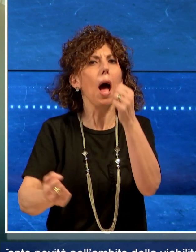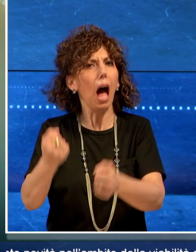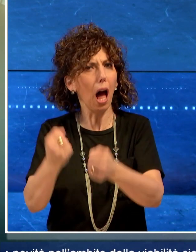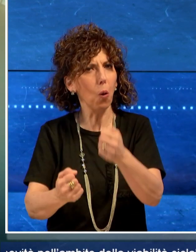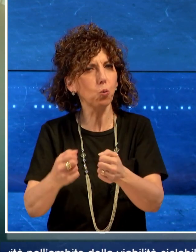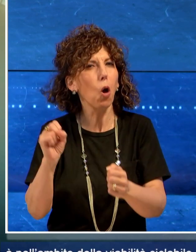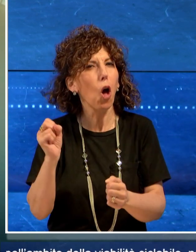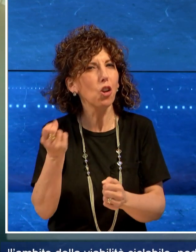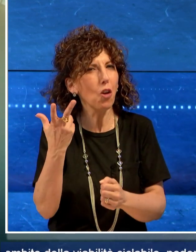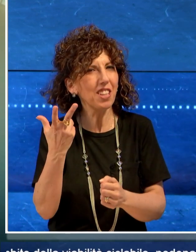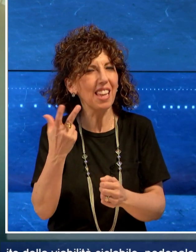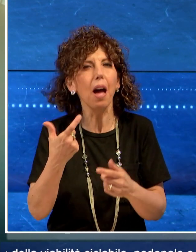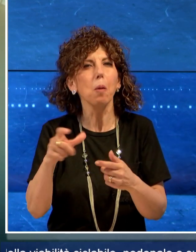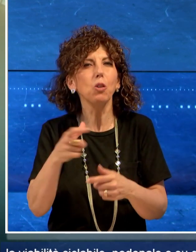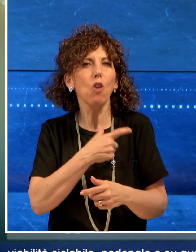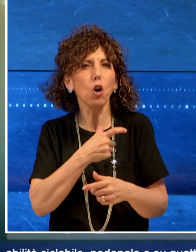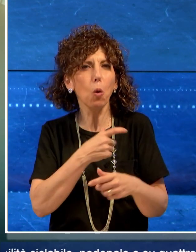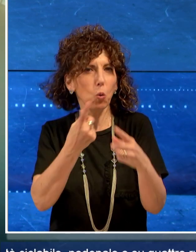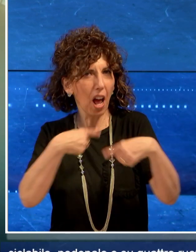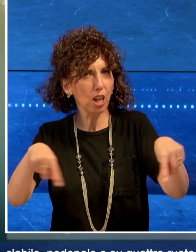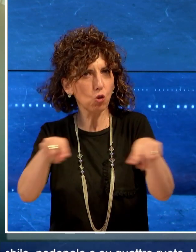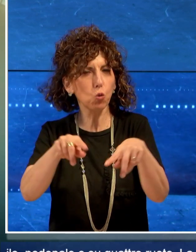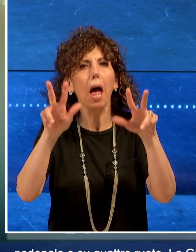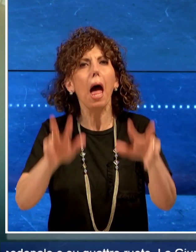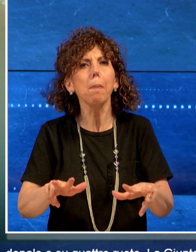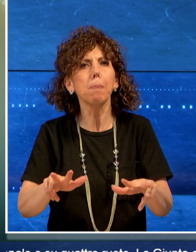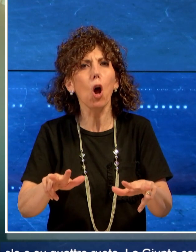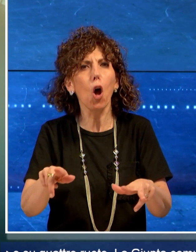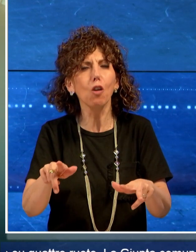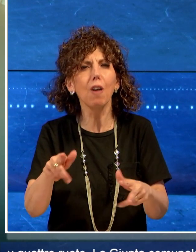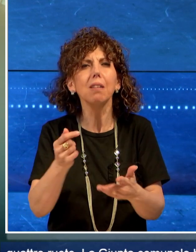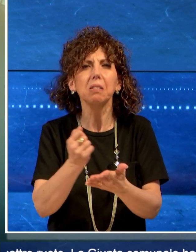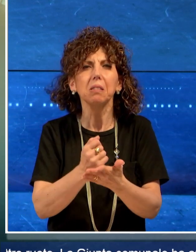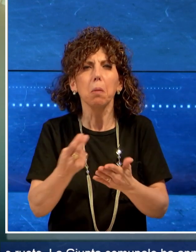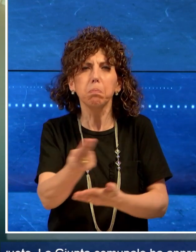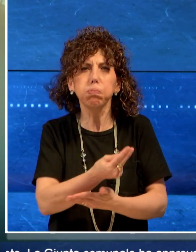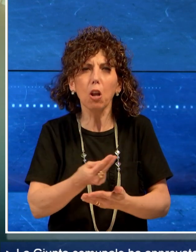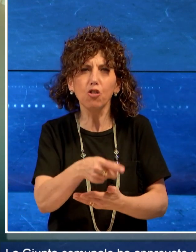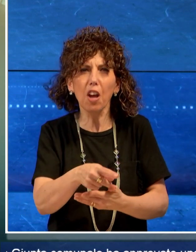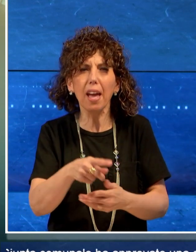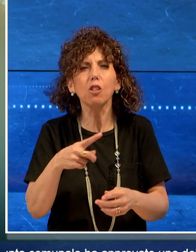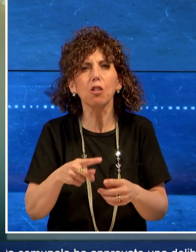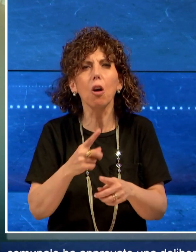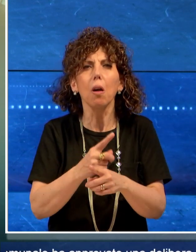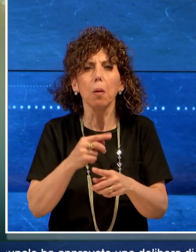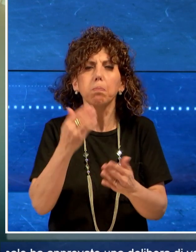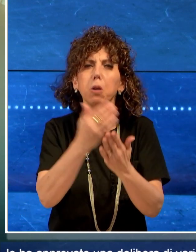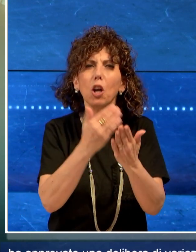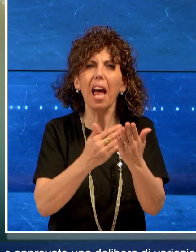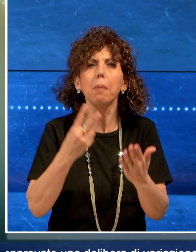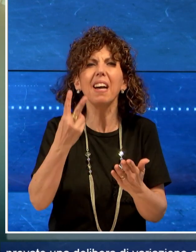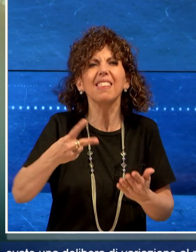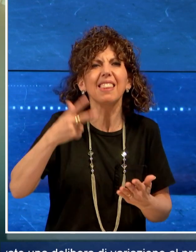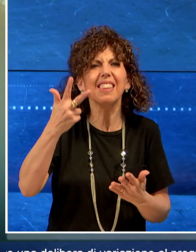ruote. La Giunta Comunale ha approvato una delibera di variazione al programma triennale delle